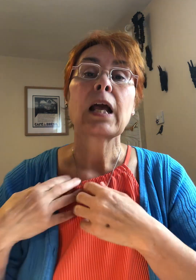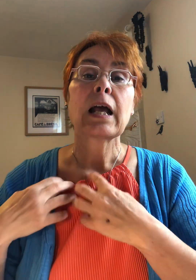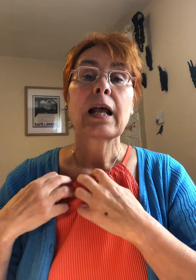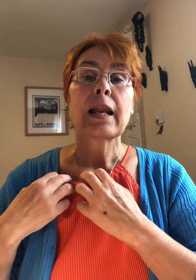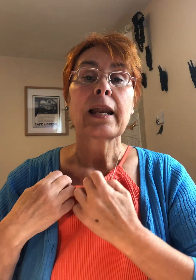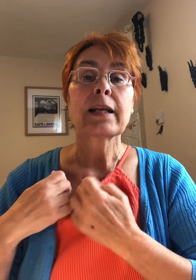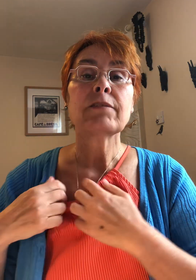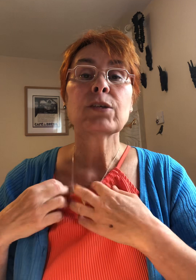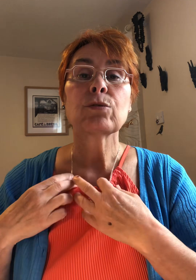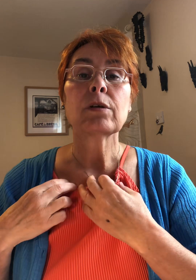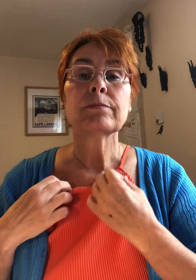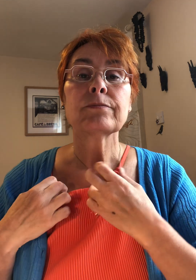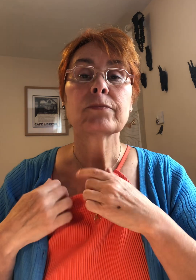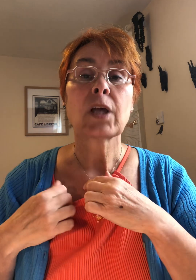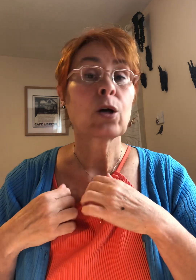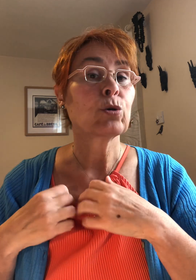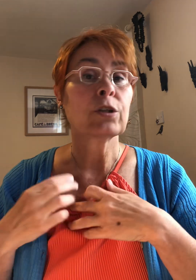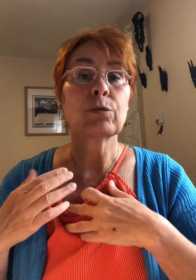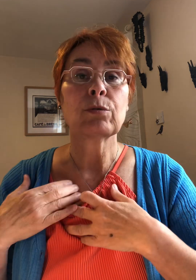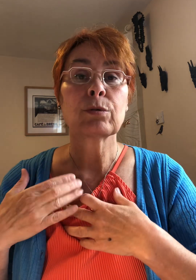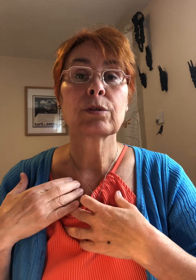la clavicule un côté ou l'autre